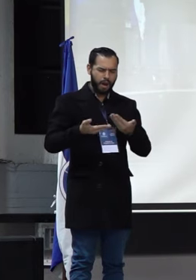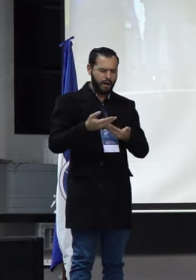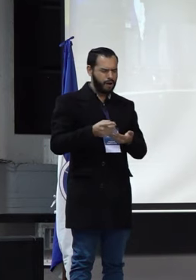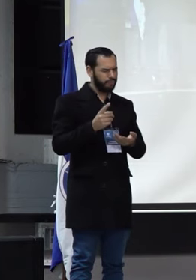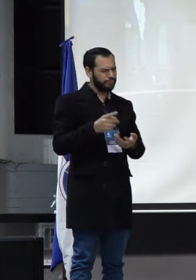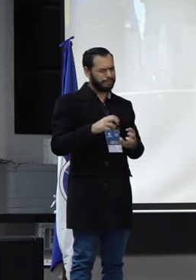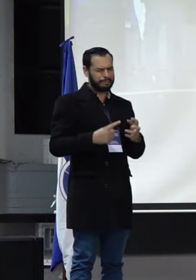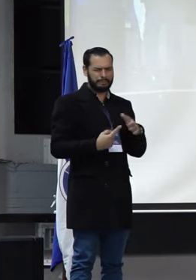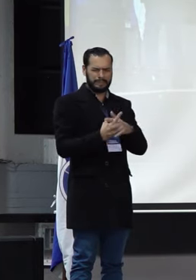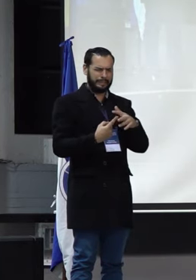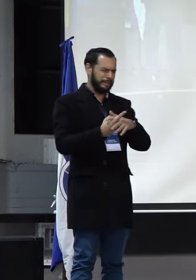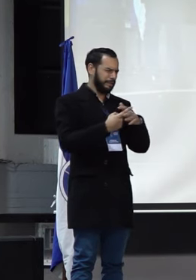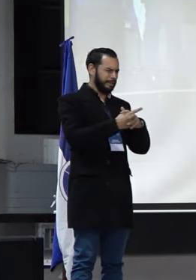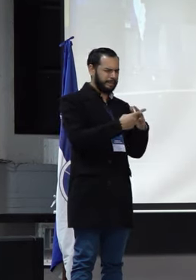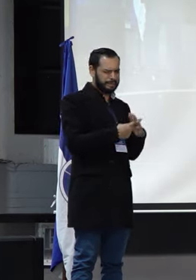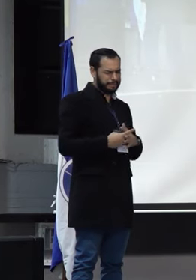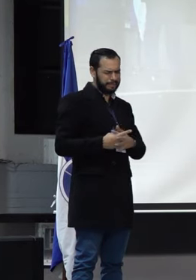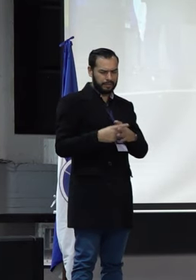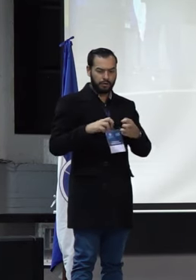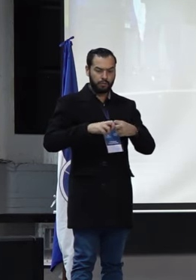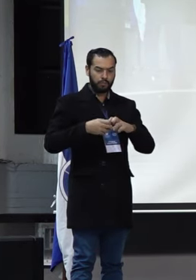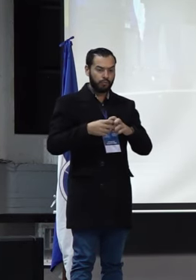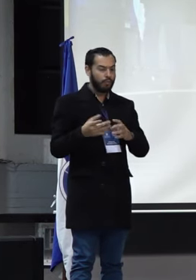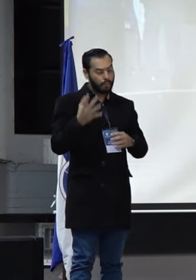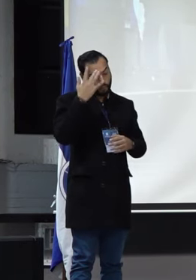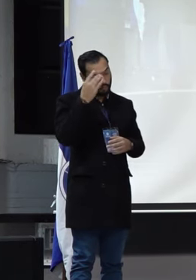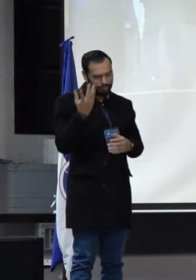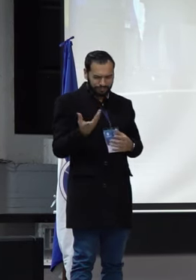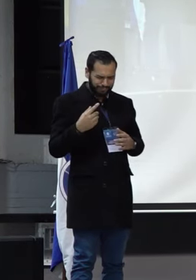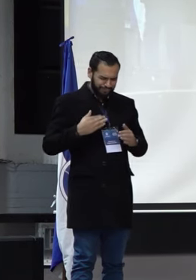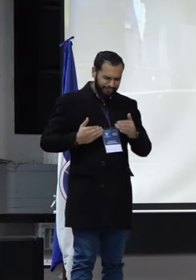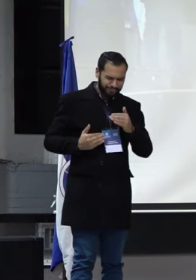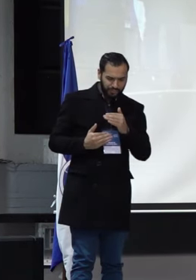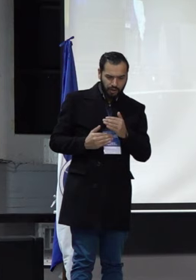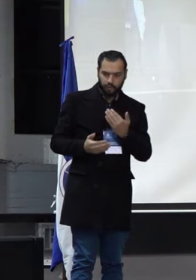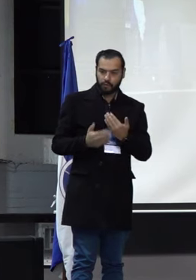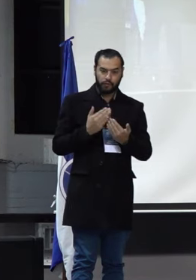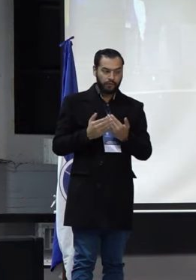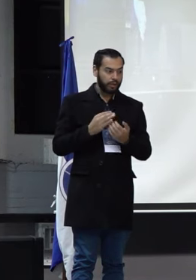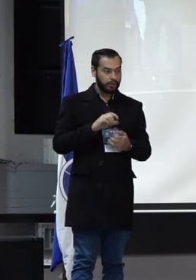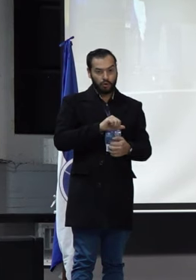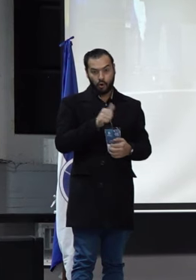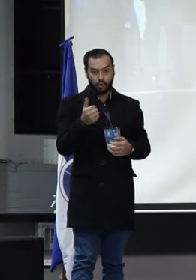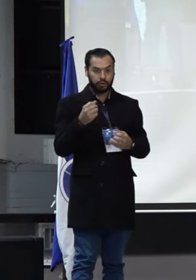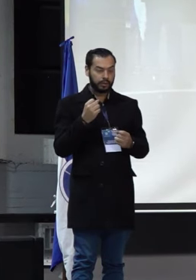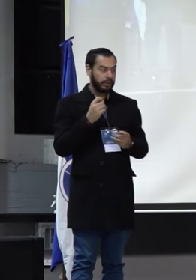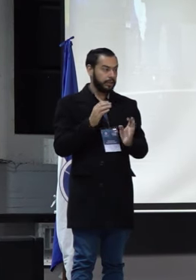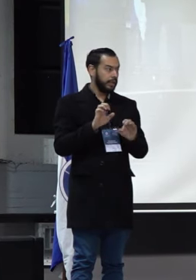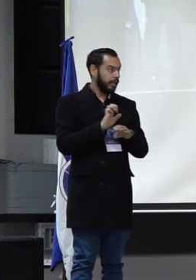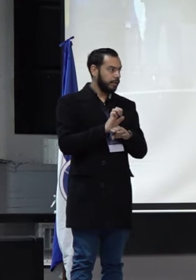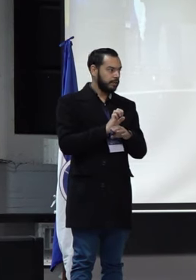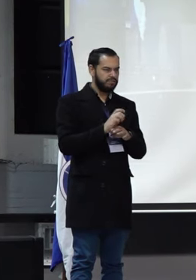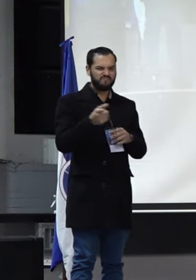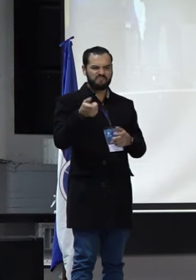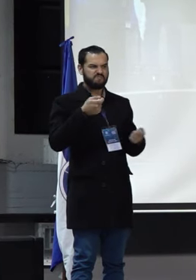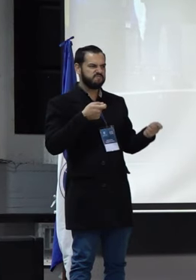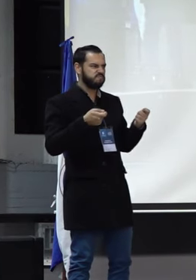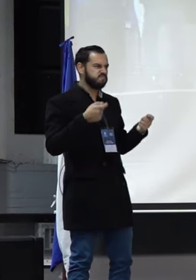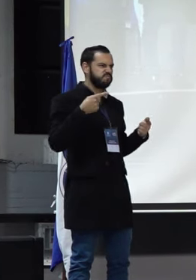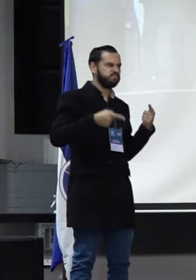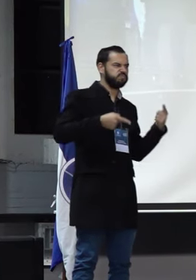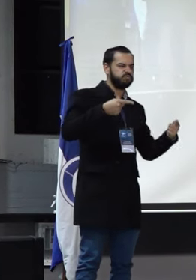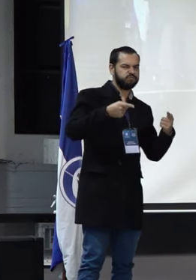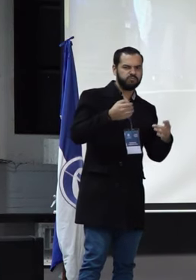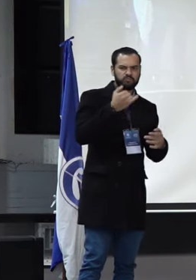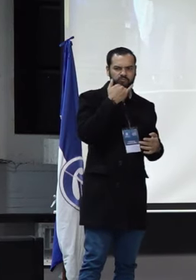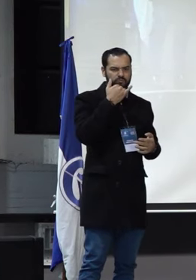generando problemas, porque en el fondo lo que hacen es facilitar el acceso de otras entidades a que vengan a generar control sobre lo que está sucediendo